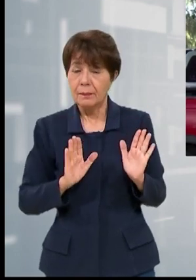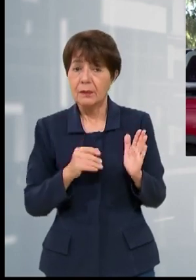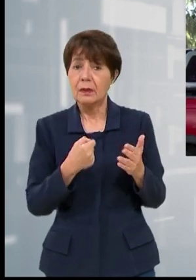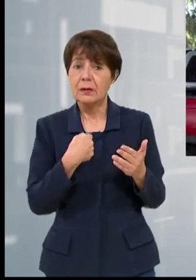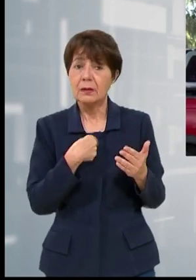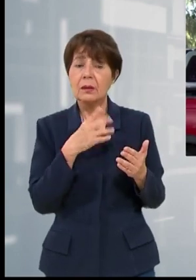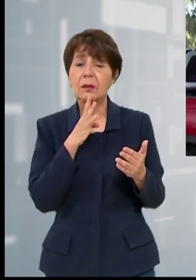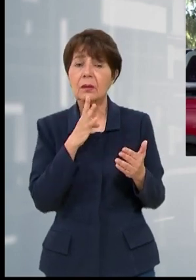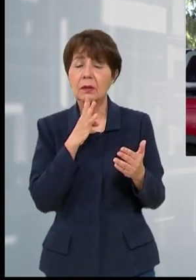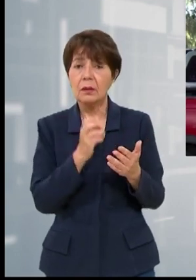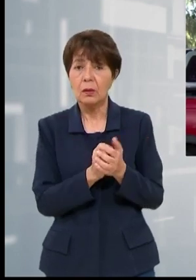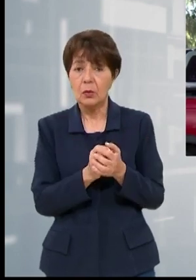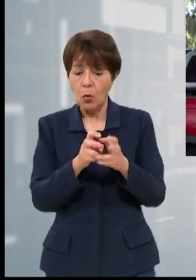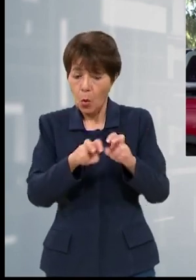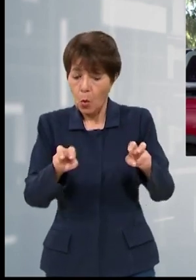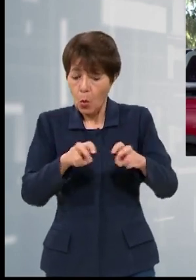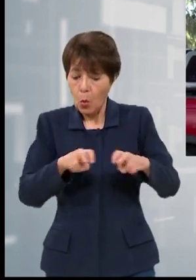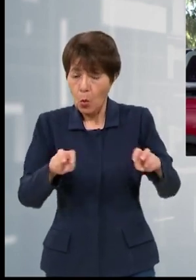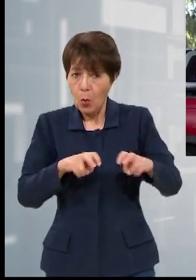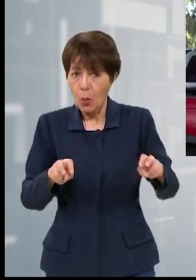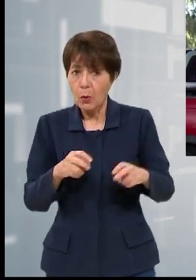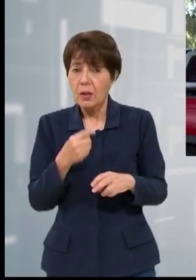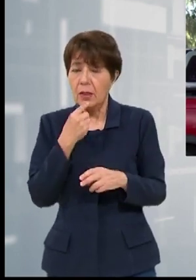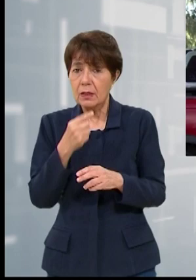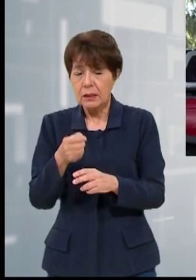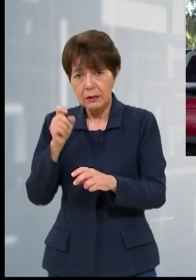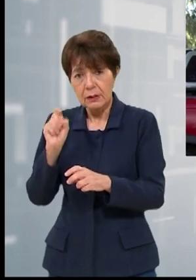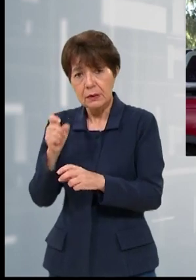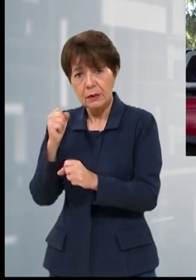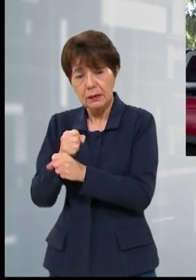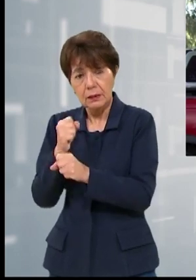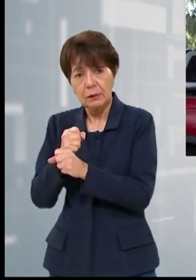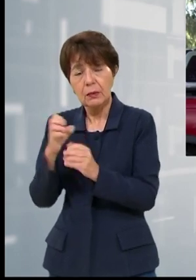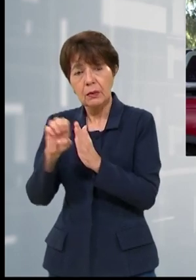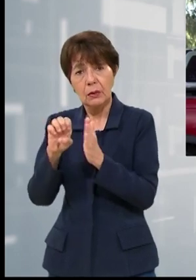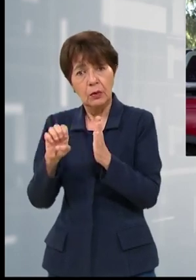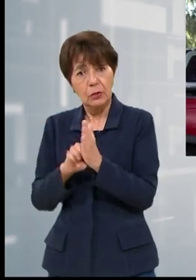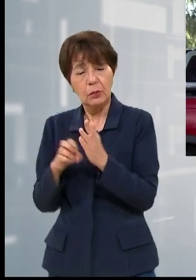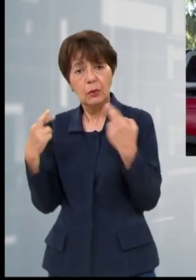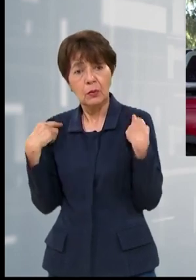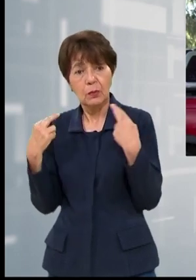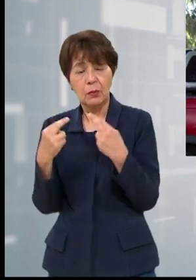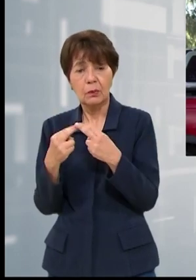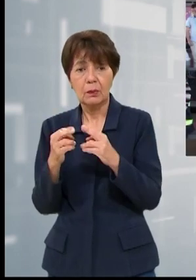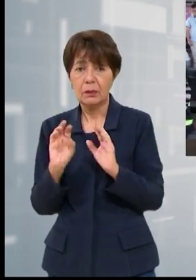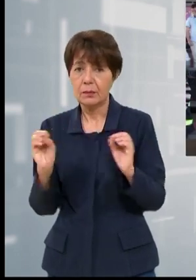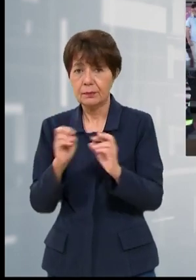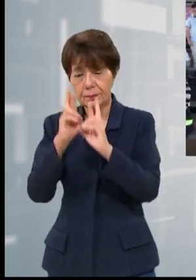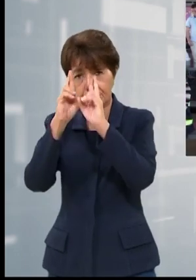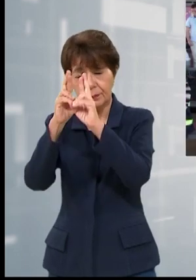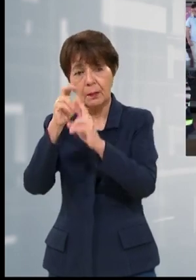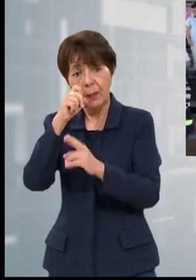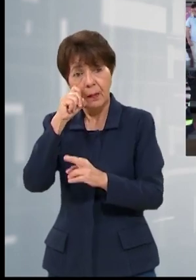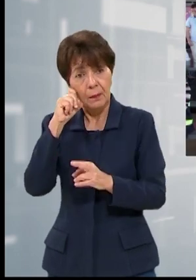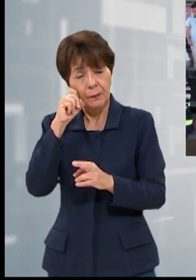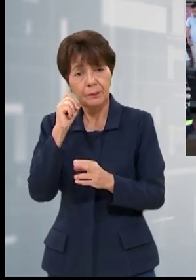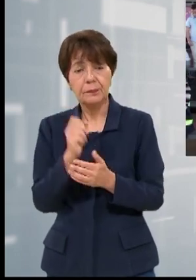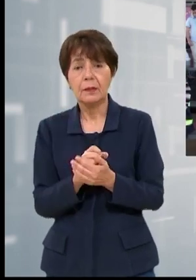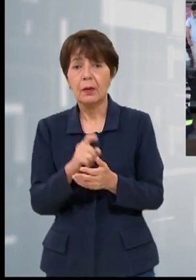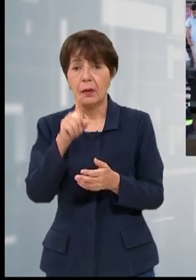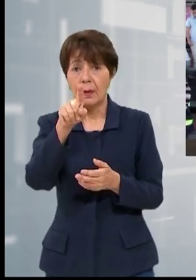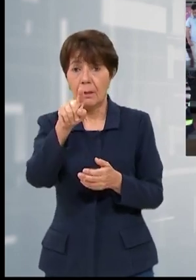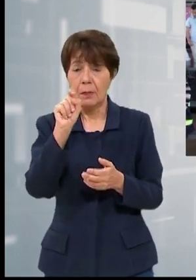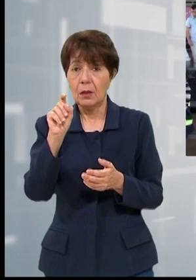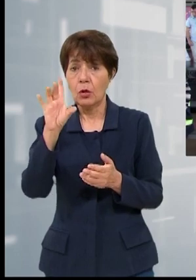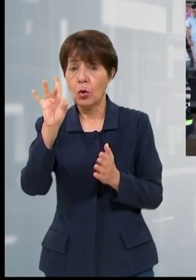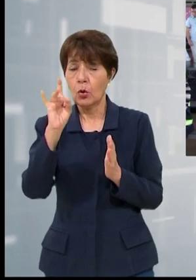hablaba de las audiencias públicas y ordena trabajar con el estatuto del docente hondureño, traje un claro irrespeto a la presidenta. Un total de 1.800